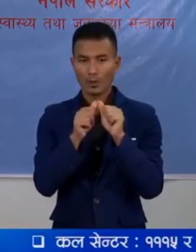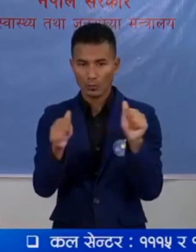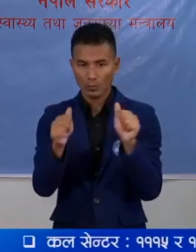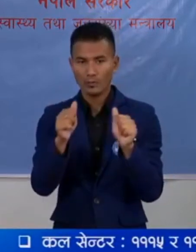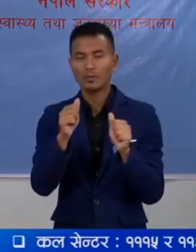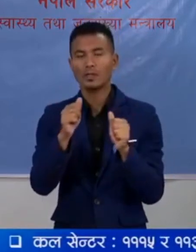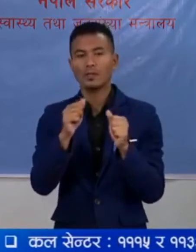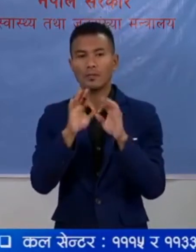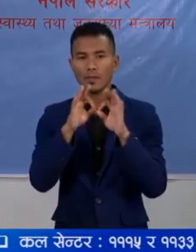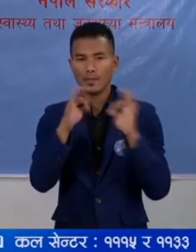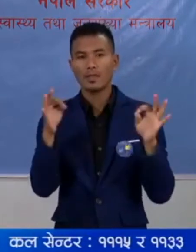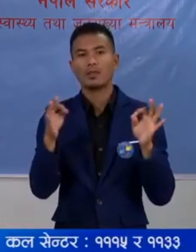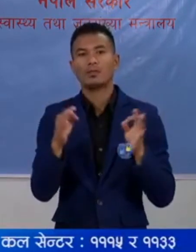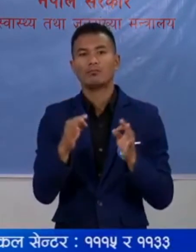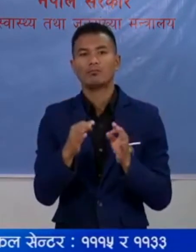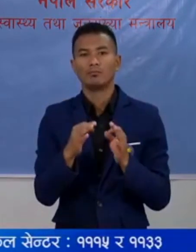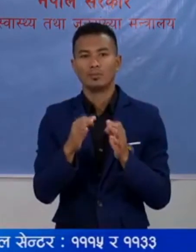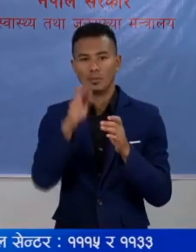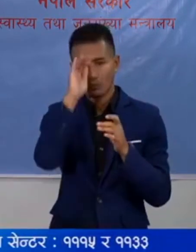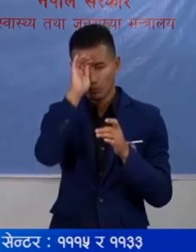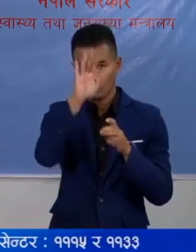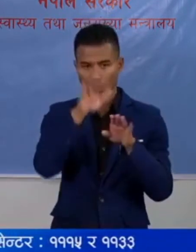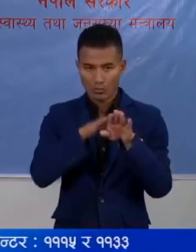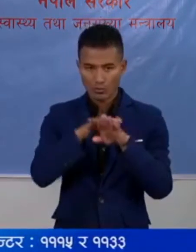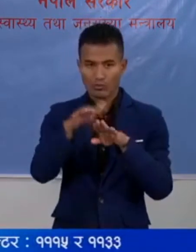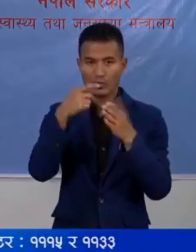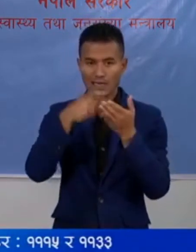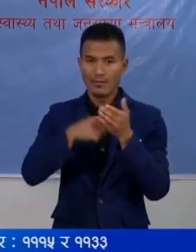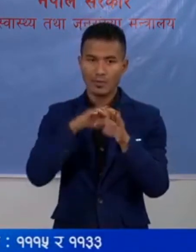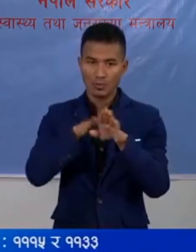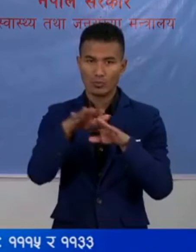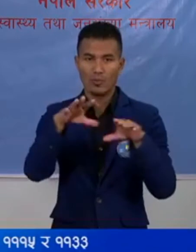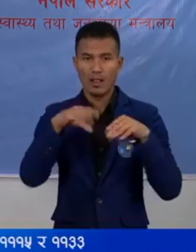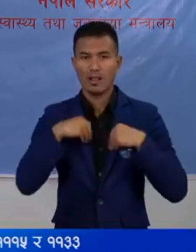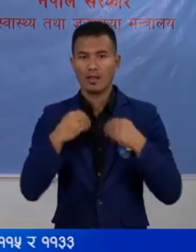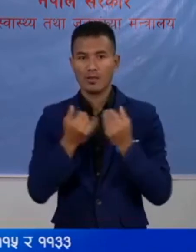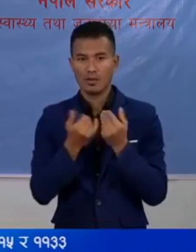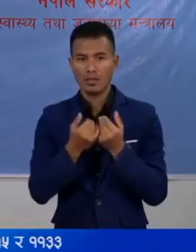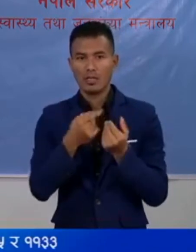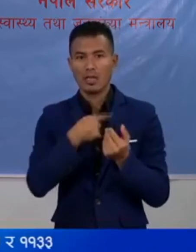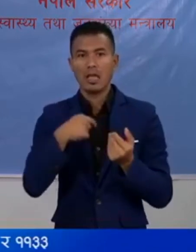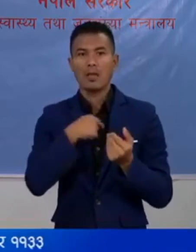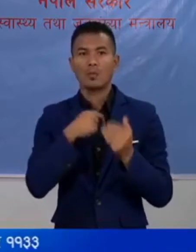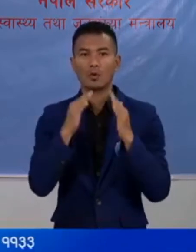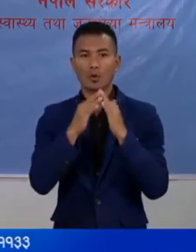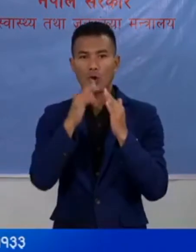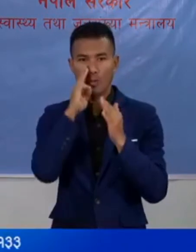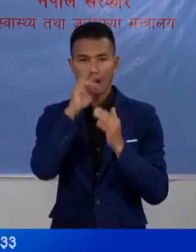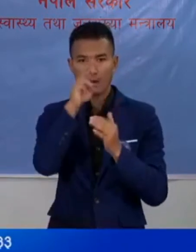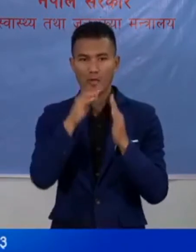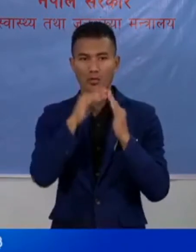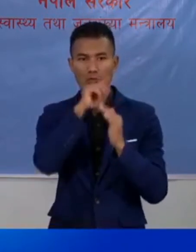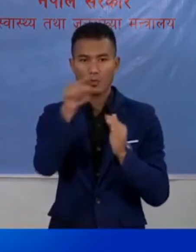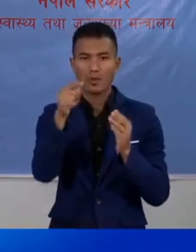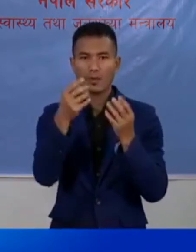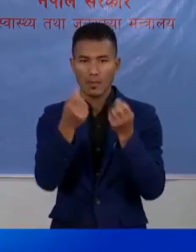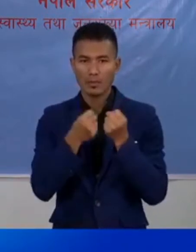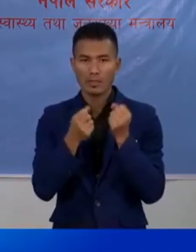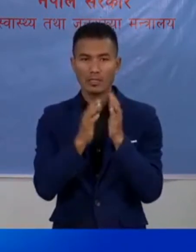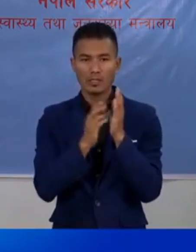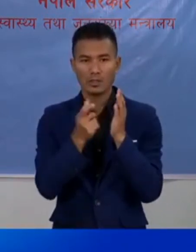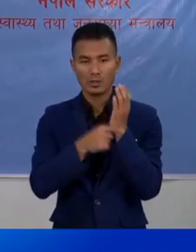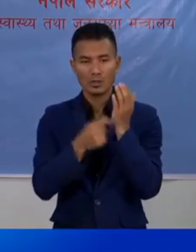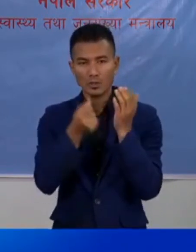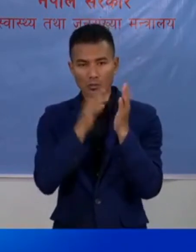बिभिन्न सुचना हरू नियम हरूलाई पालना गर देई आमरो घर मा रोडी परी पाईने जड़ी बुटी हरू